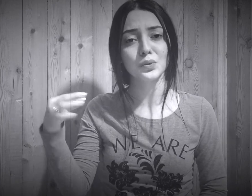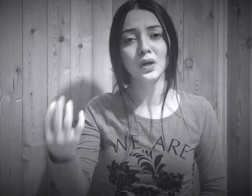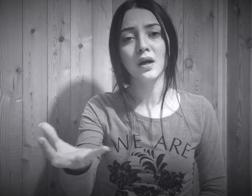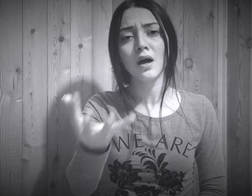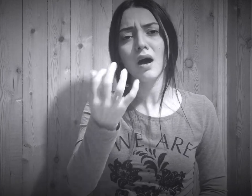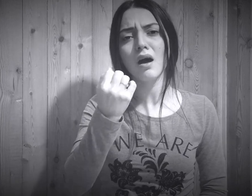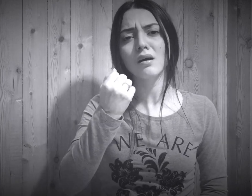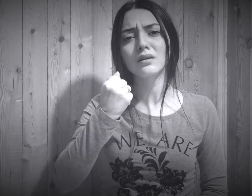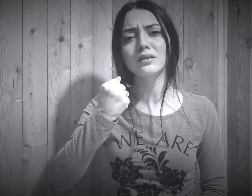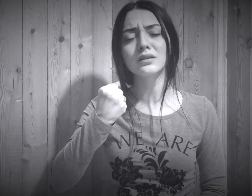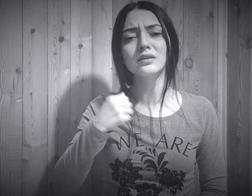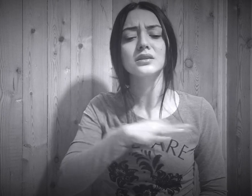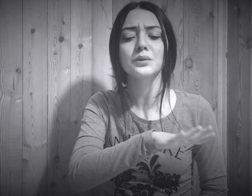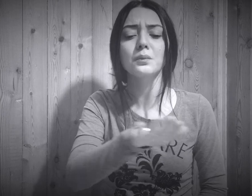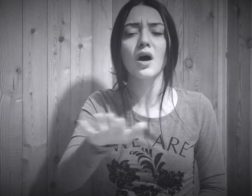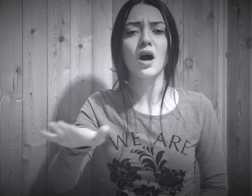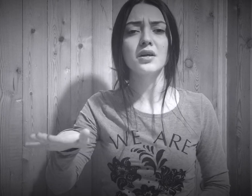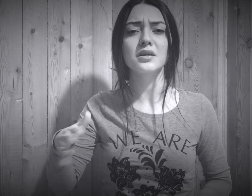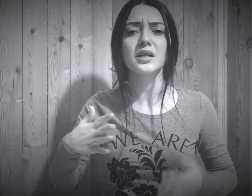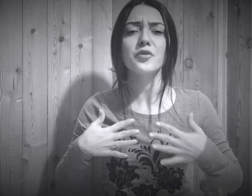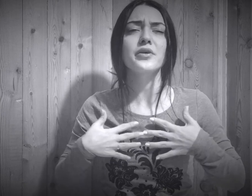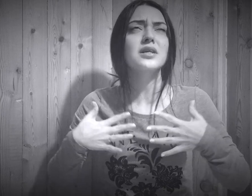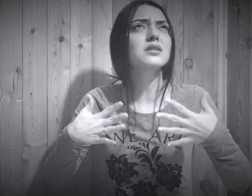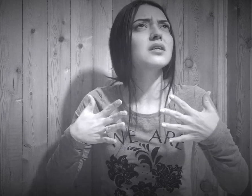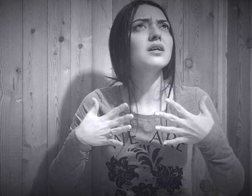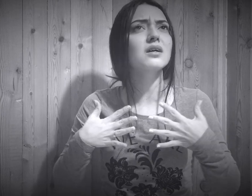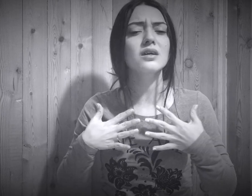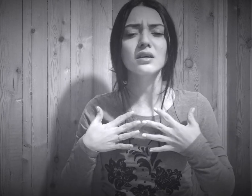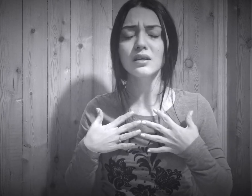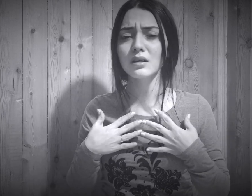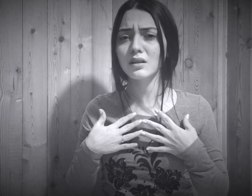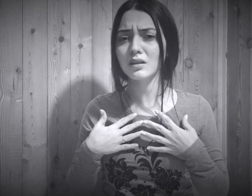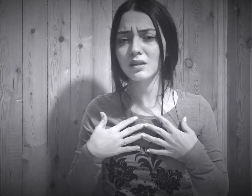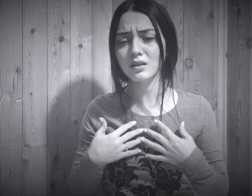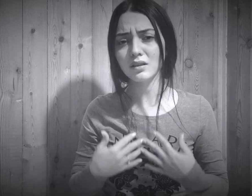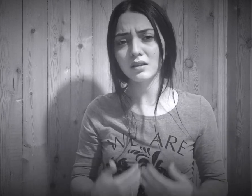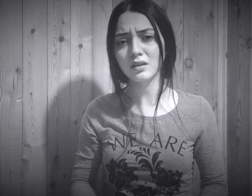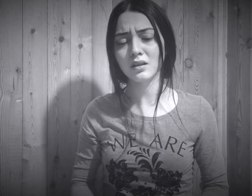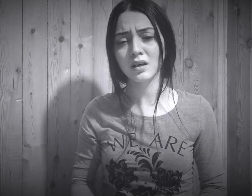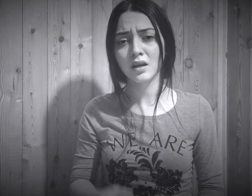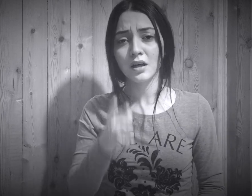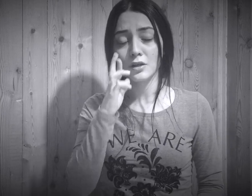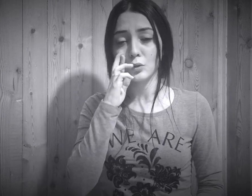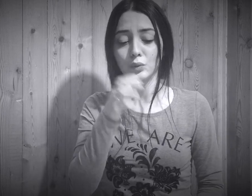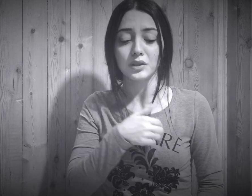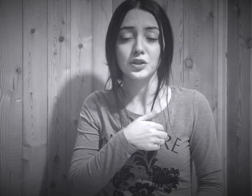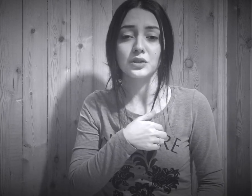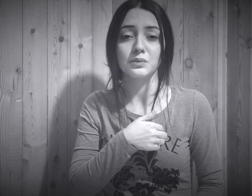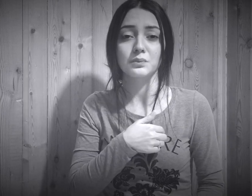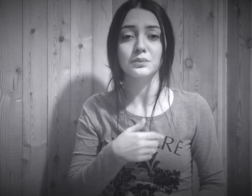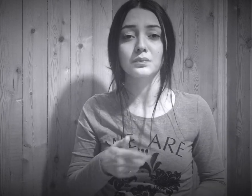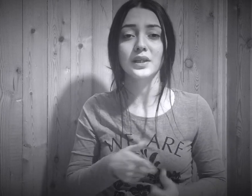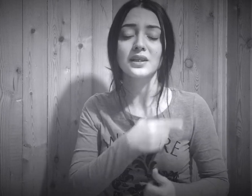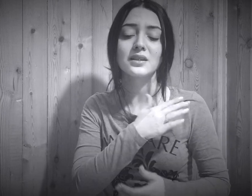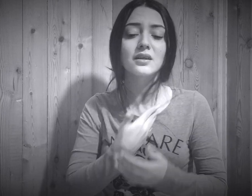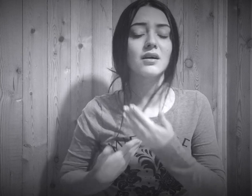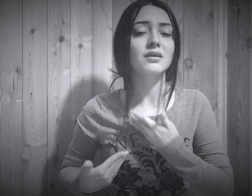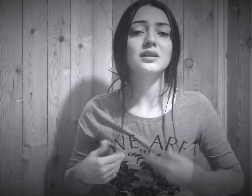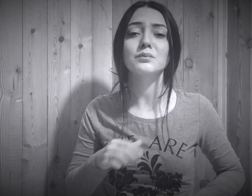aldığım her nefeste Müzik aşkım ilk yârim